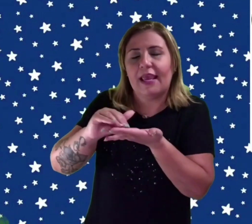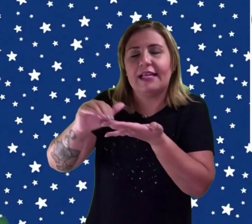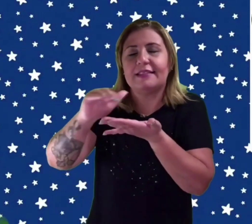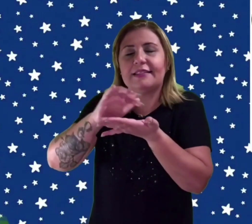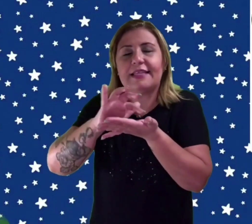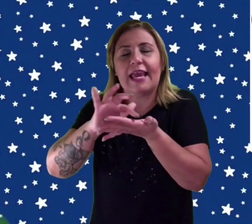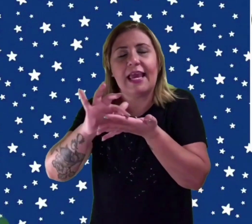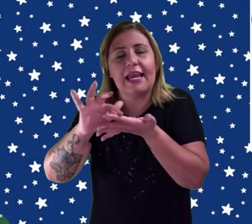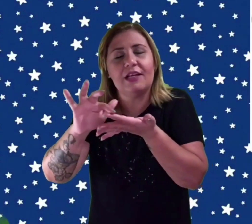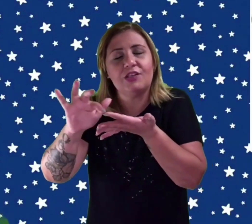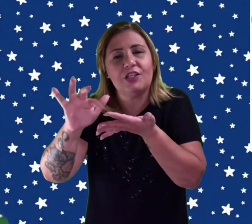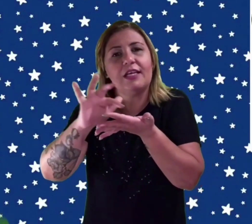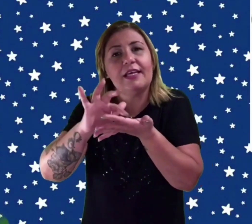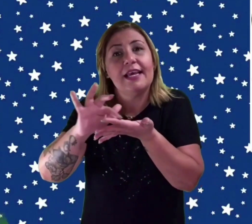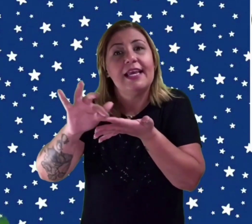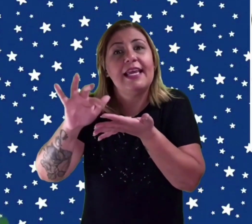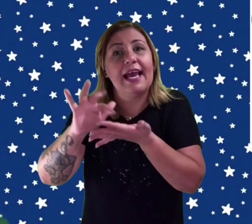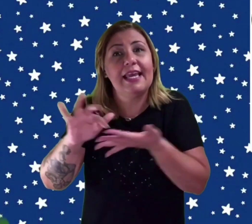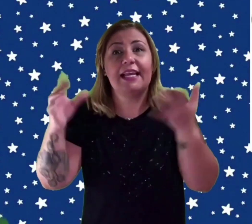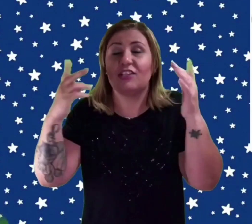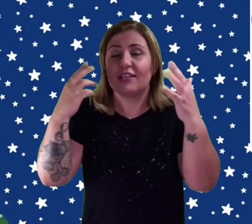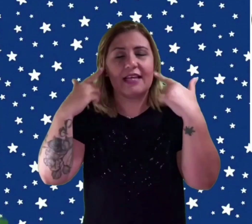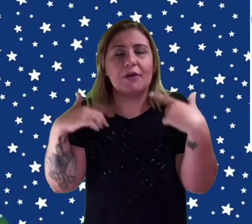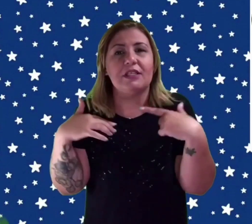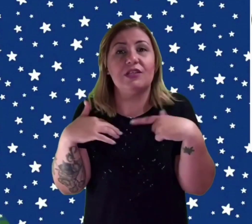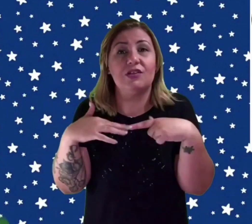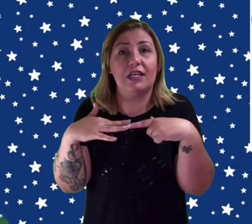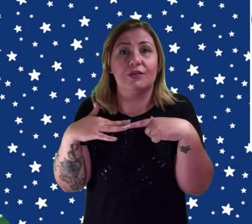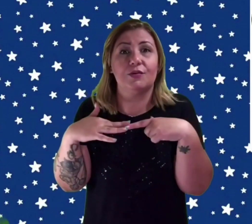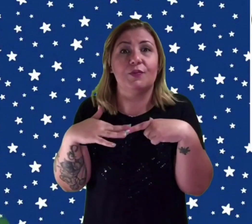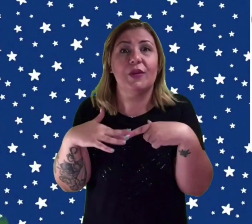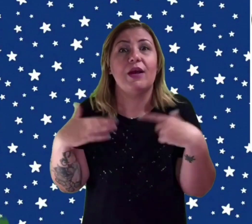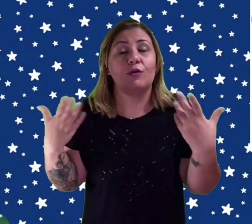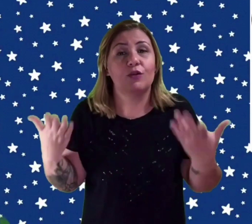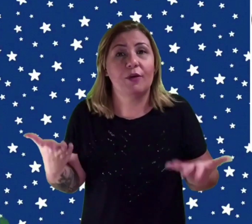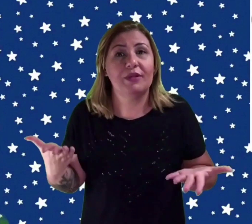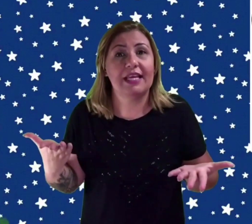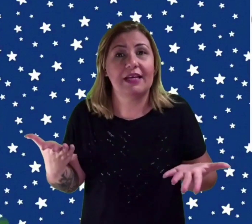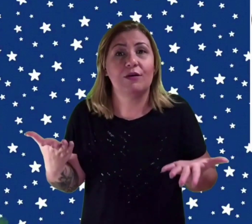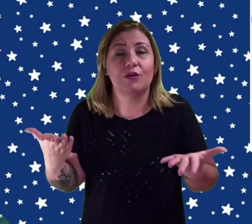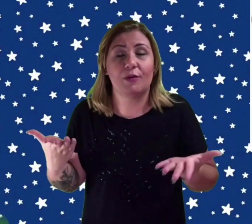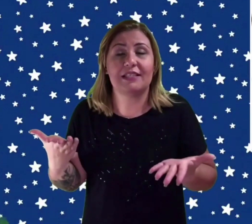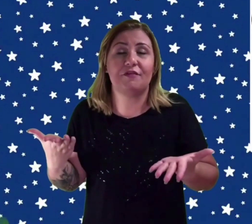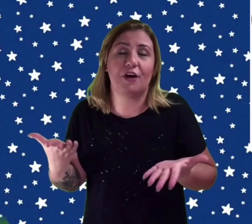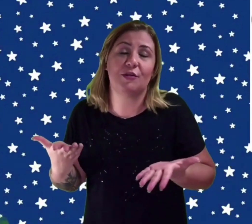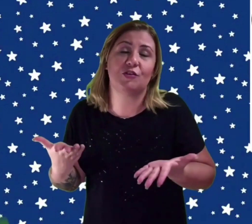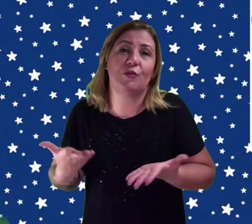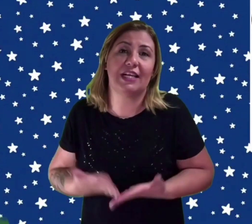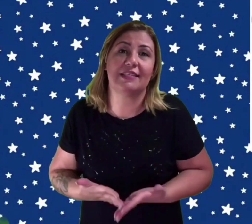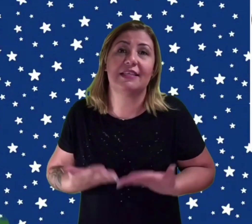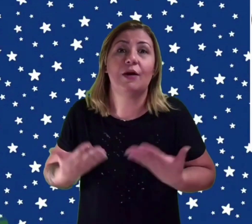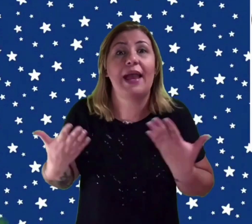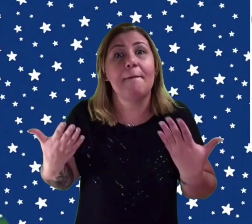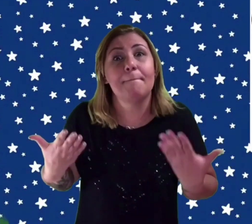Ele sente e aí ele já sabe que está escrito. O nome dessa forma de comunicação é